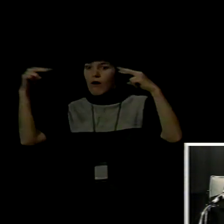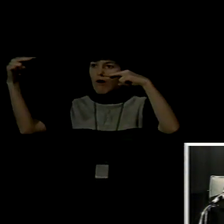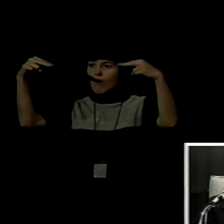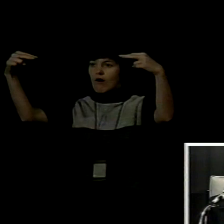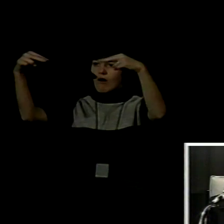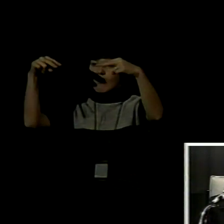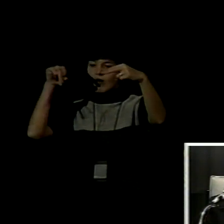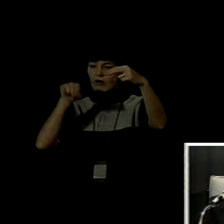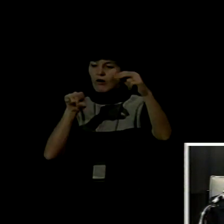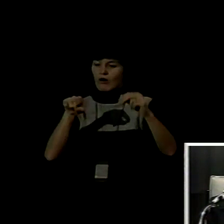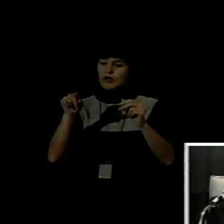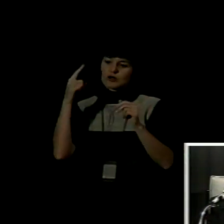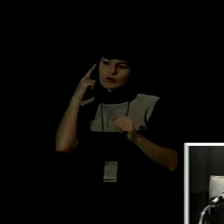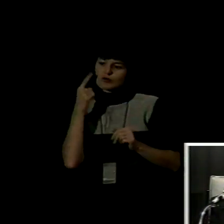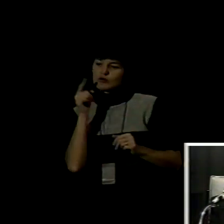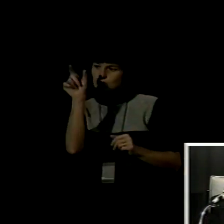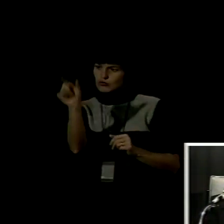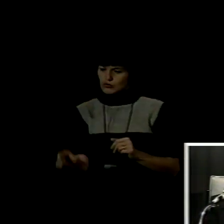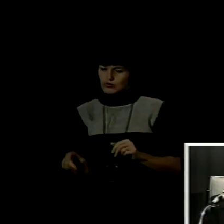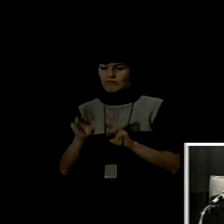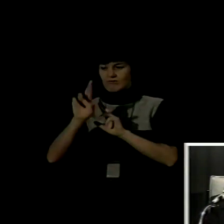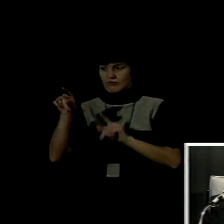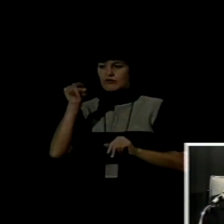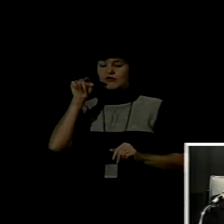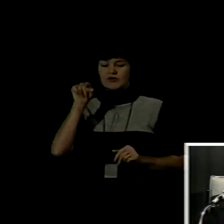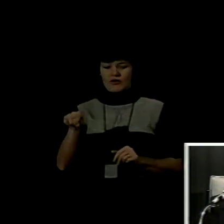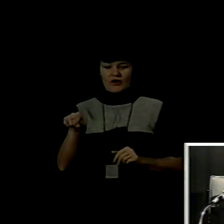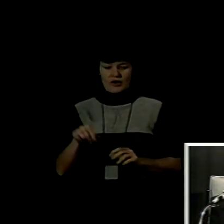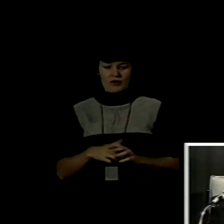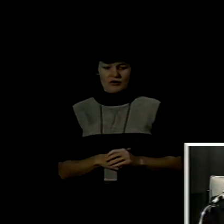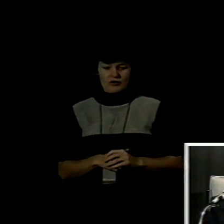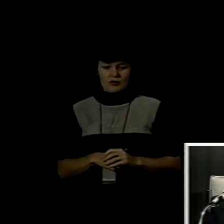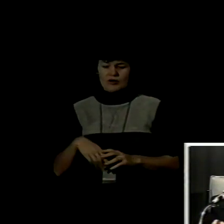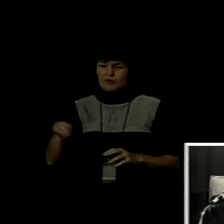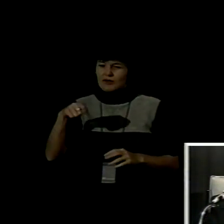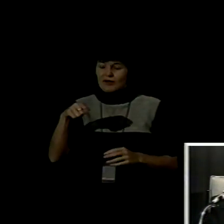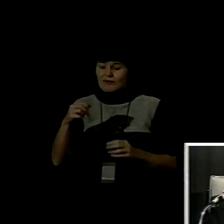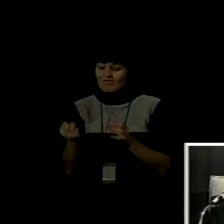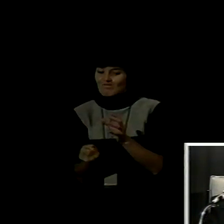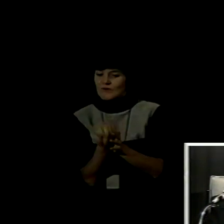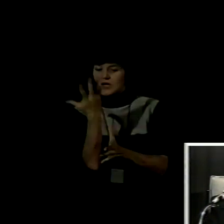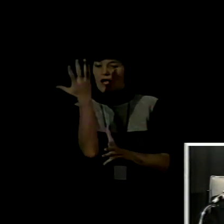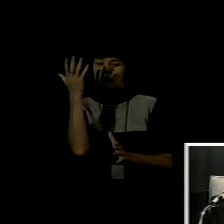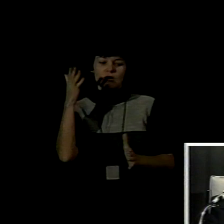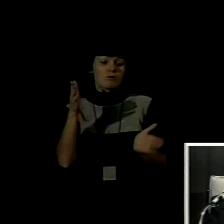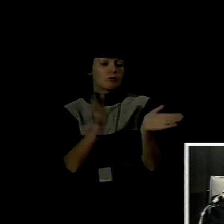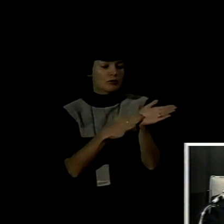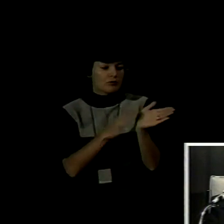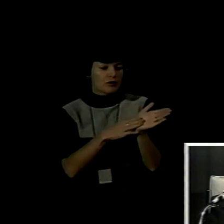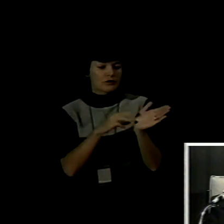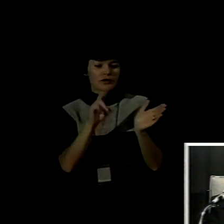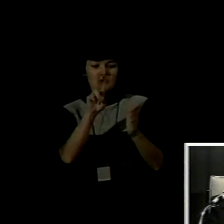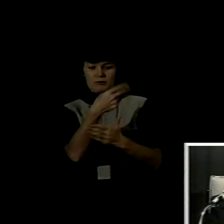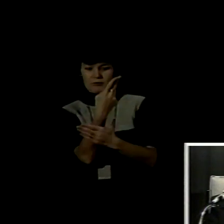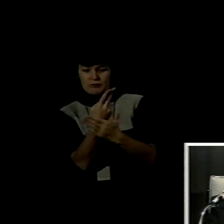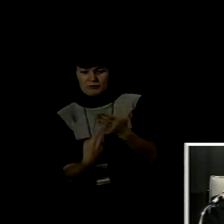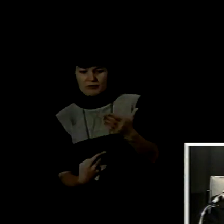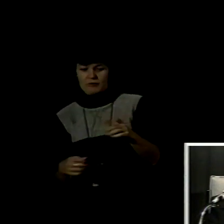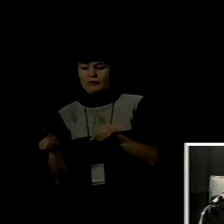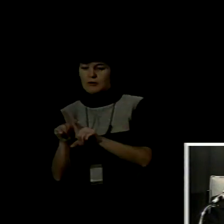Necesitamos construir una propuesta bicultural, bilingüe, que considere a la lengua como medio importante para el desarrollo de la